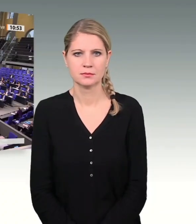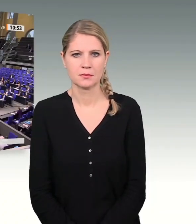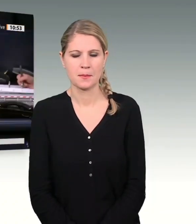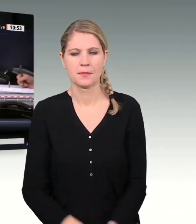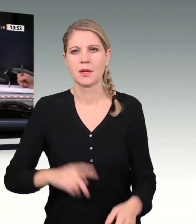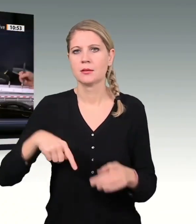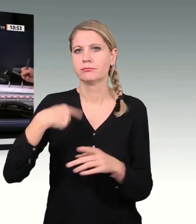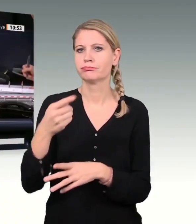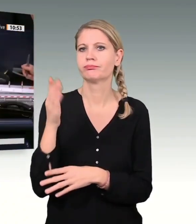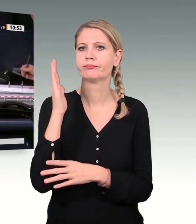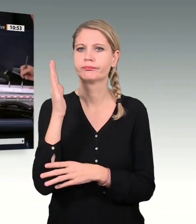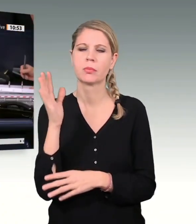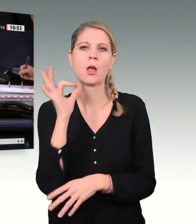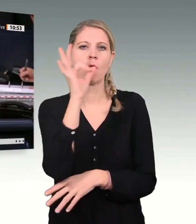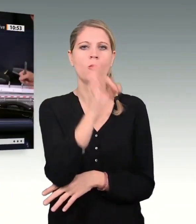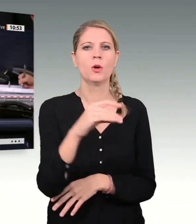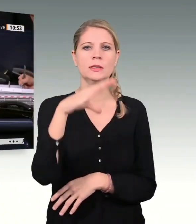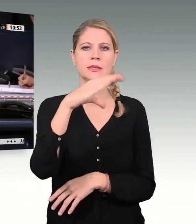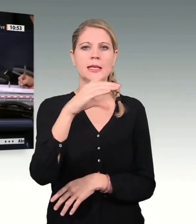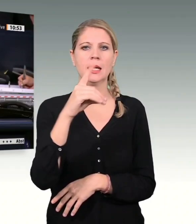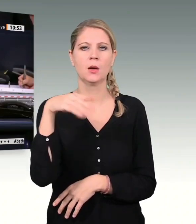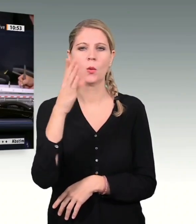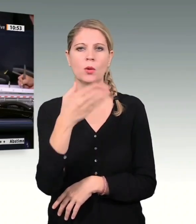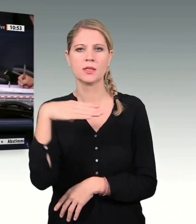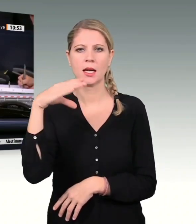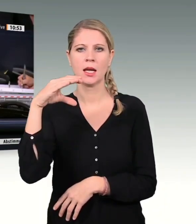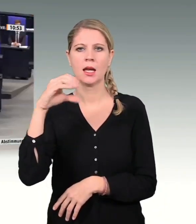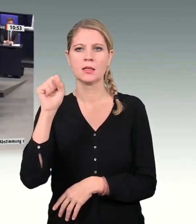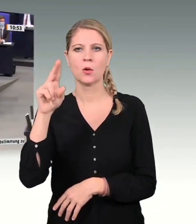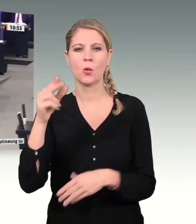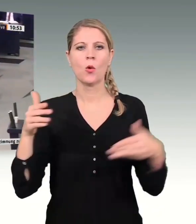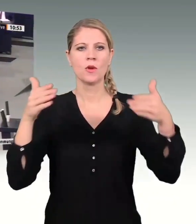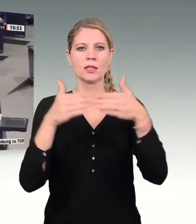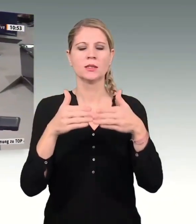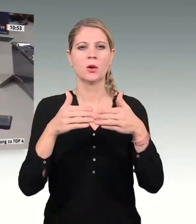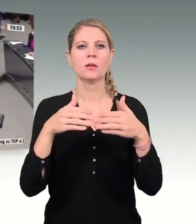Nächster Redner für die CDU-CSU-Fraktion, Markus Grübel. Vielen